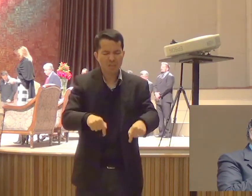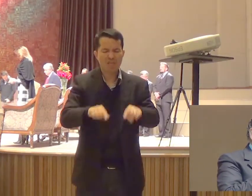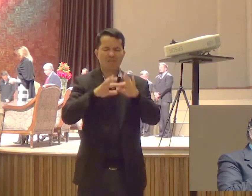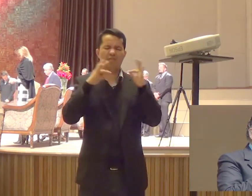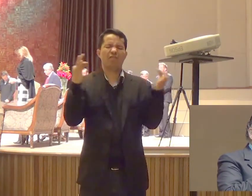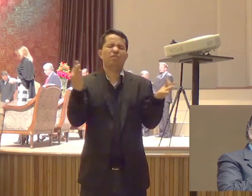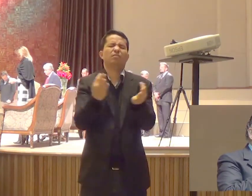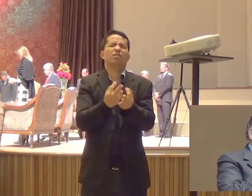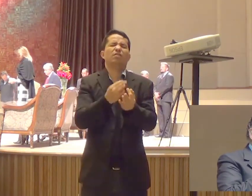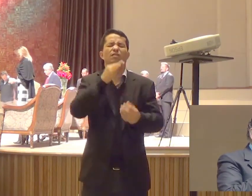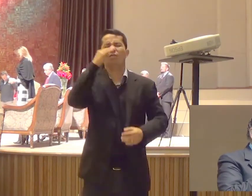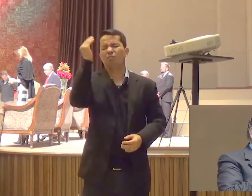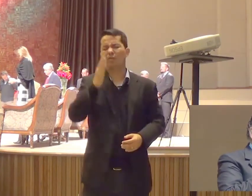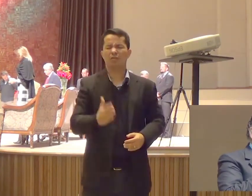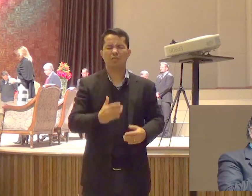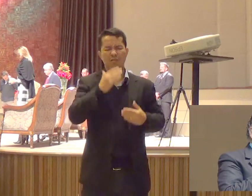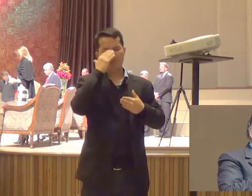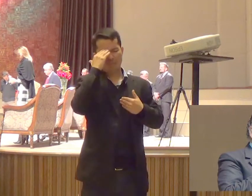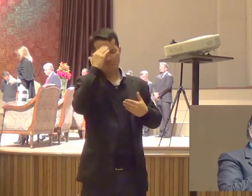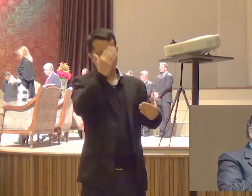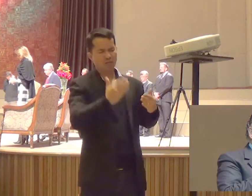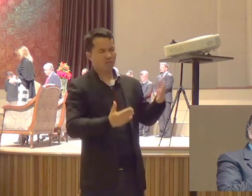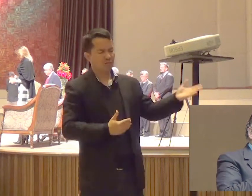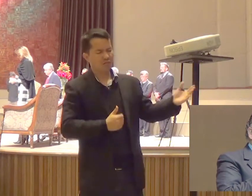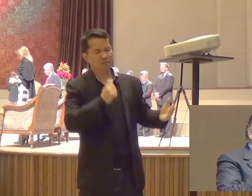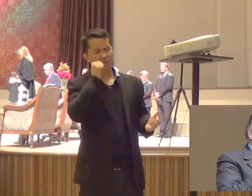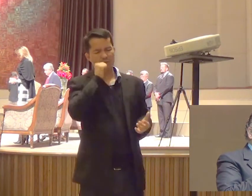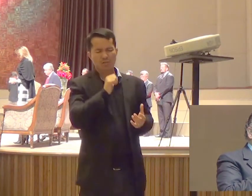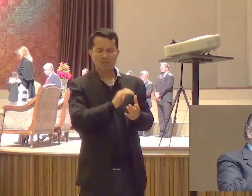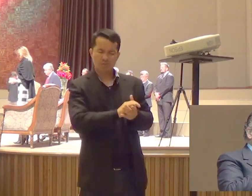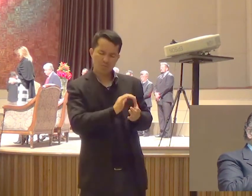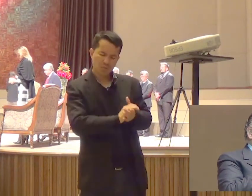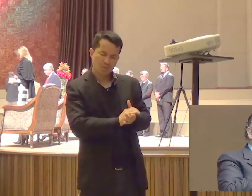Obrigado Senhor Pela minha Esposa Que Sempre foi Tão